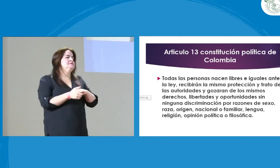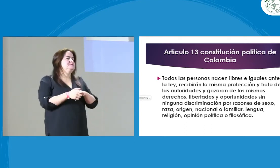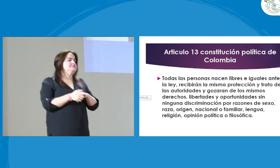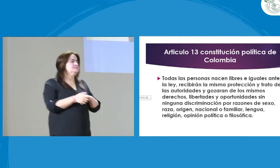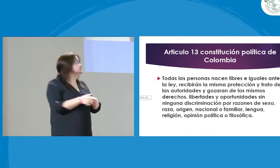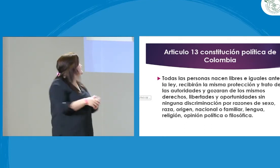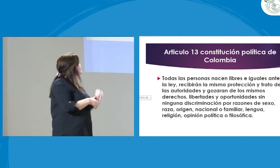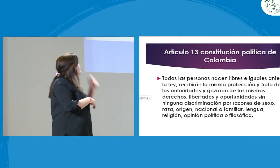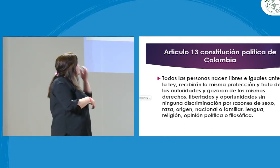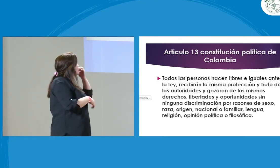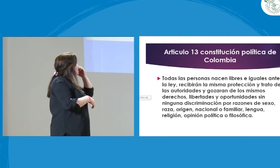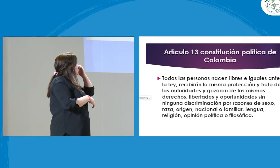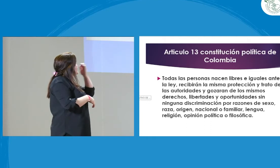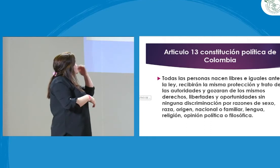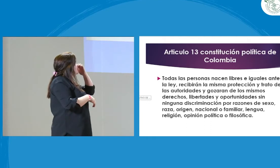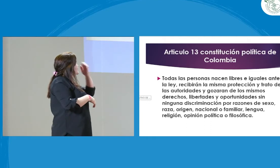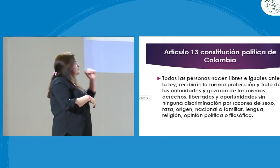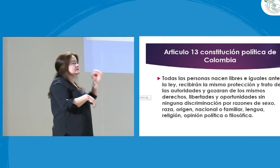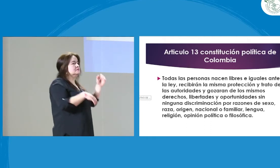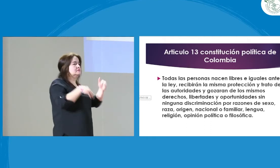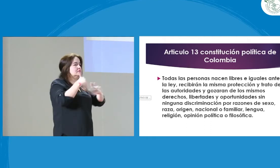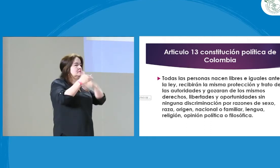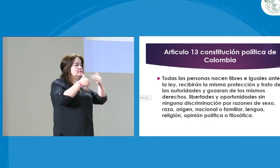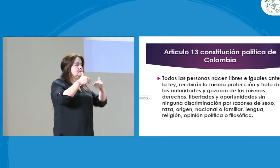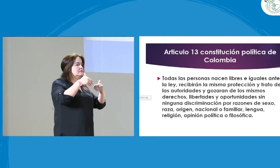decisiones por mí misma sin necesidad de otra persona.